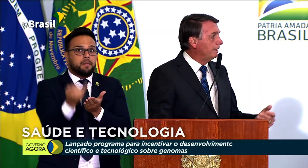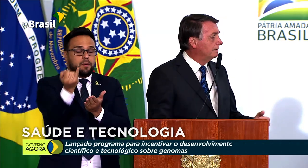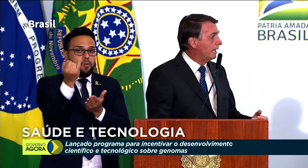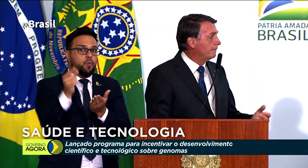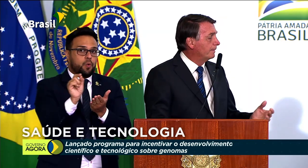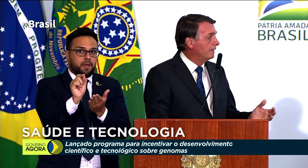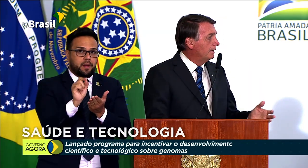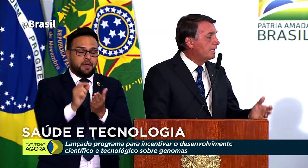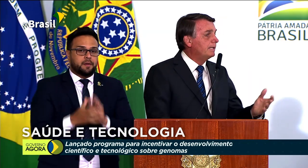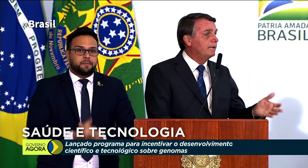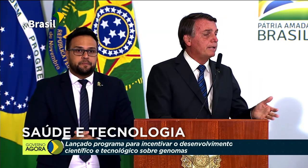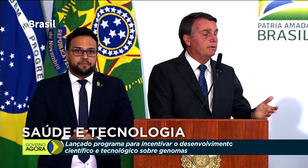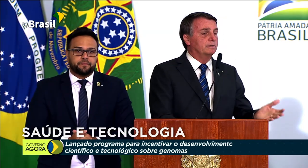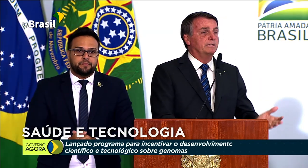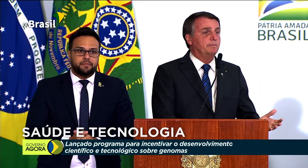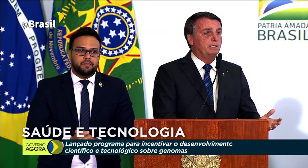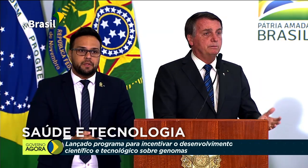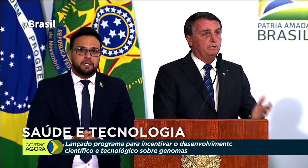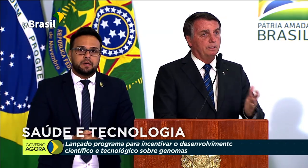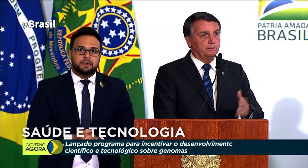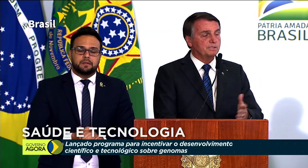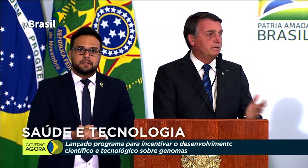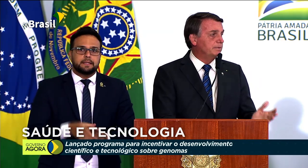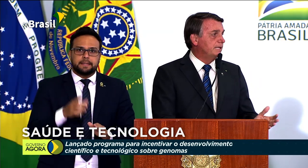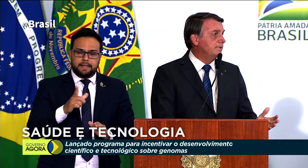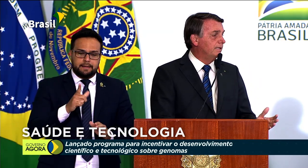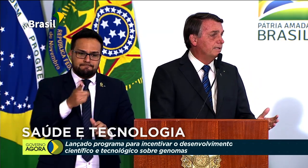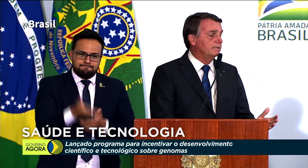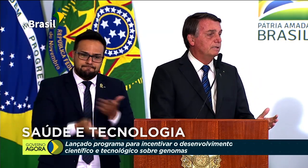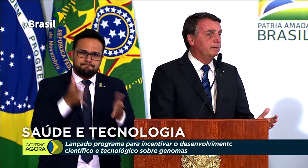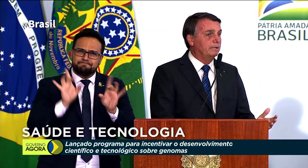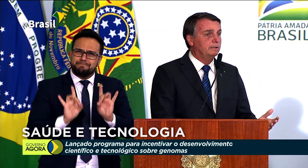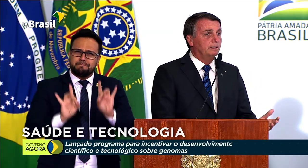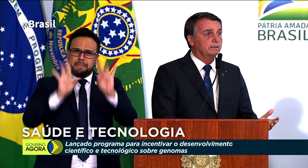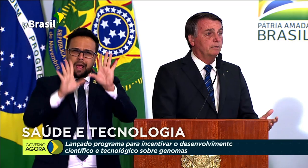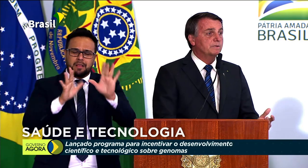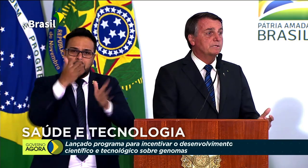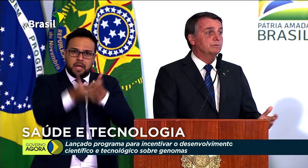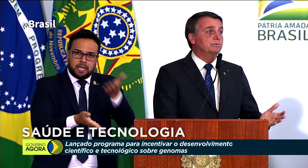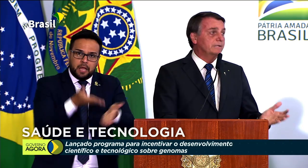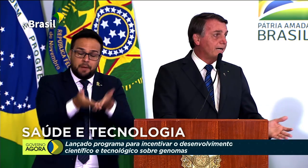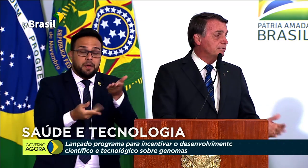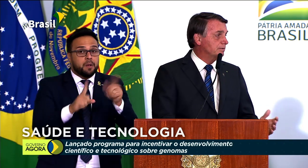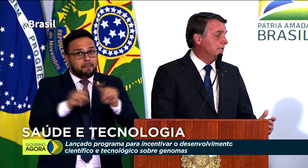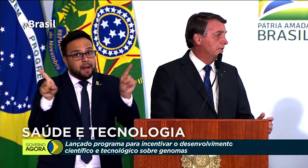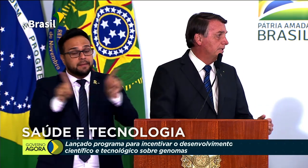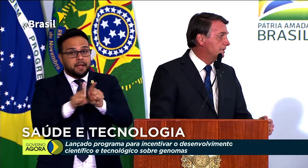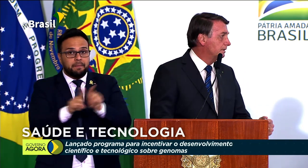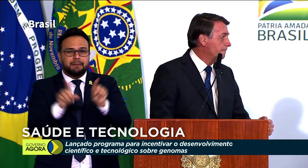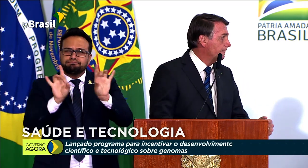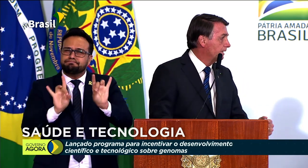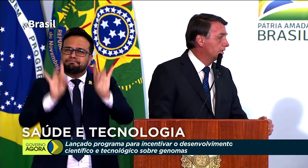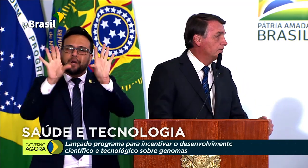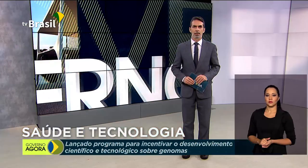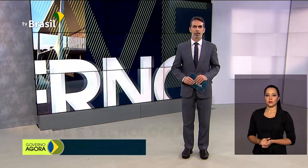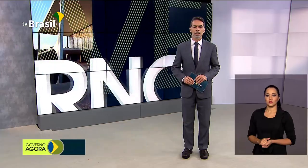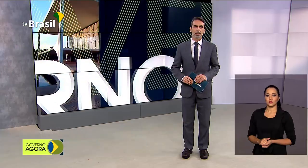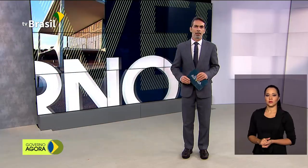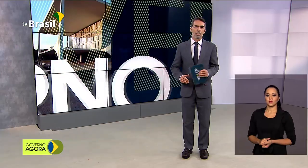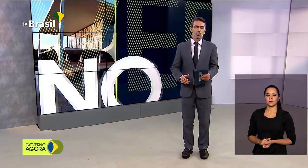Isso, além da excelência no tratamento, nós temos a excelência também na questão dos gastos em si.